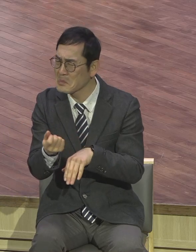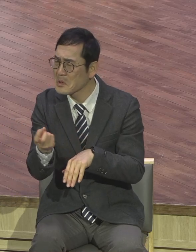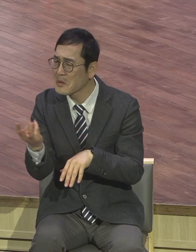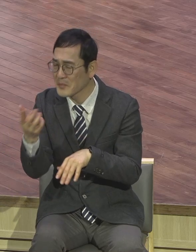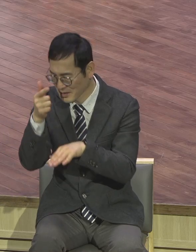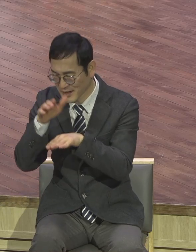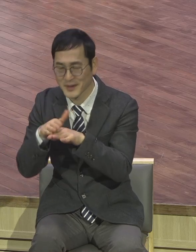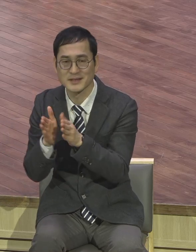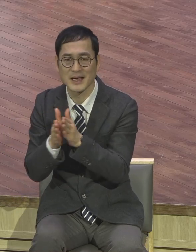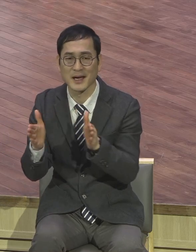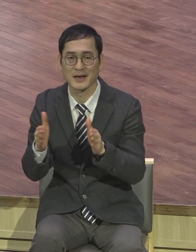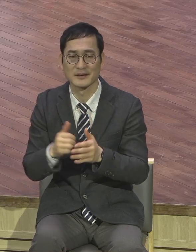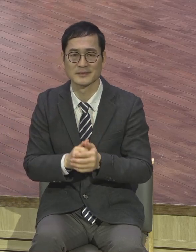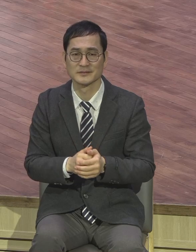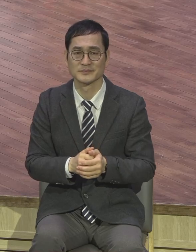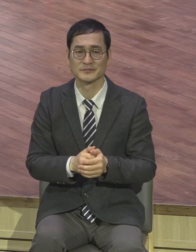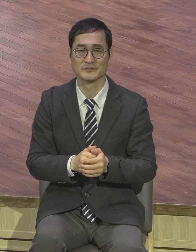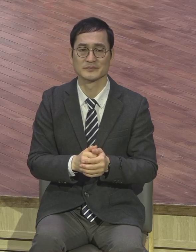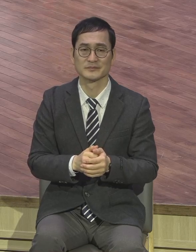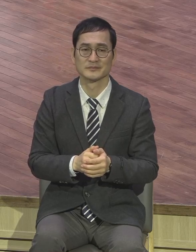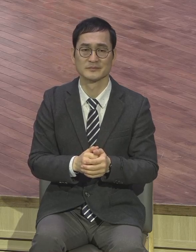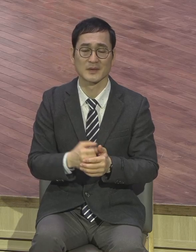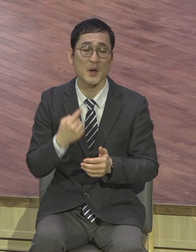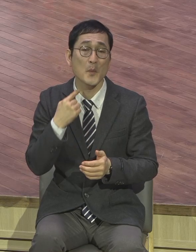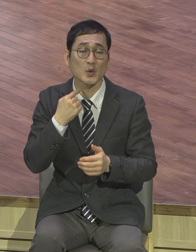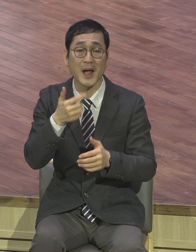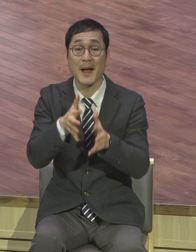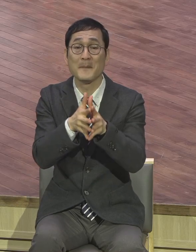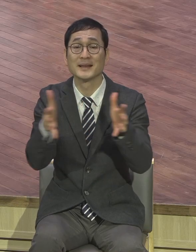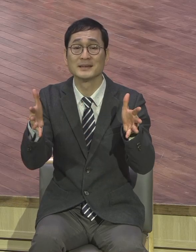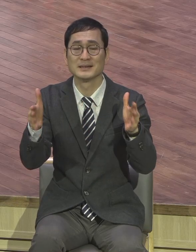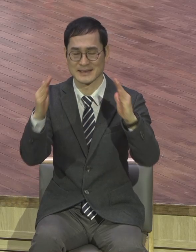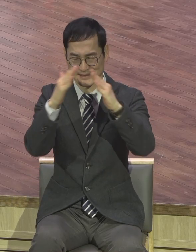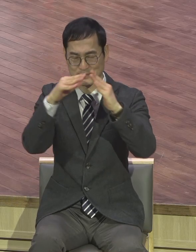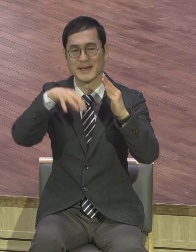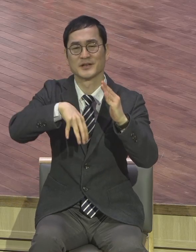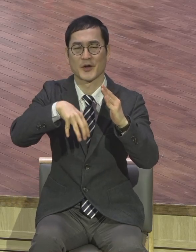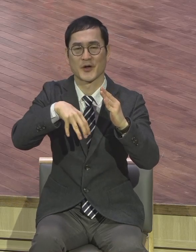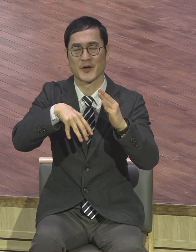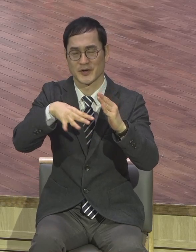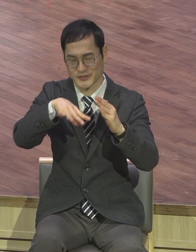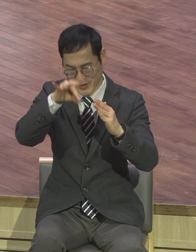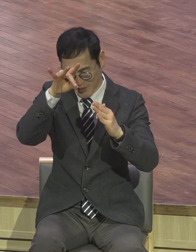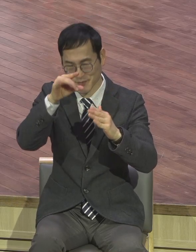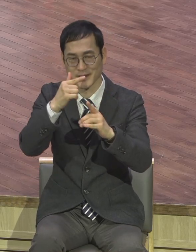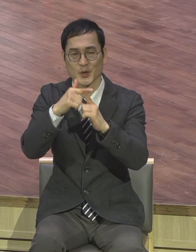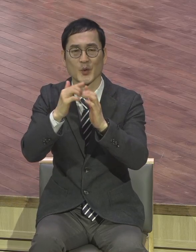먹동아파트 그 집에서 시작을 했어요. 그런데 지금 어떻게 되세요?